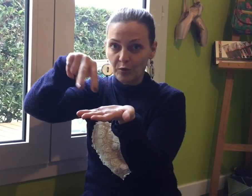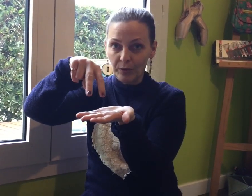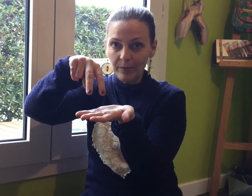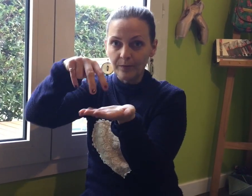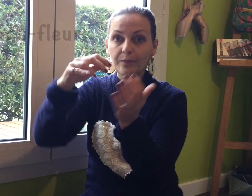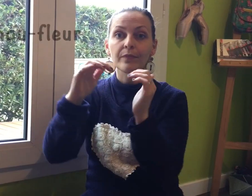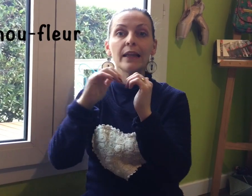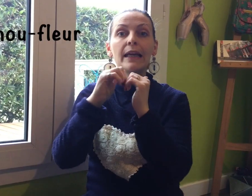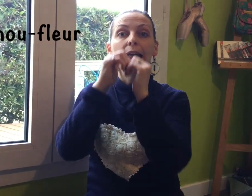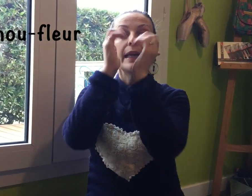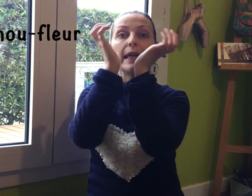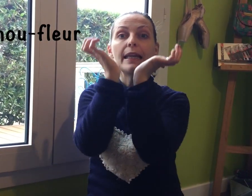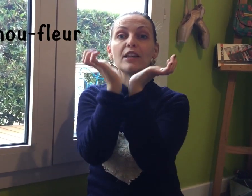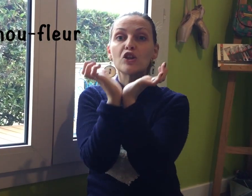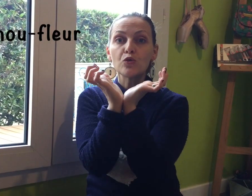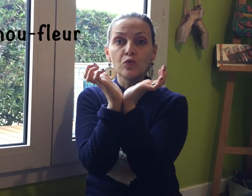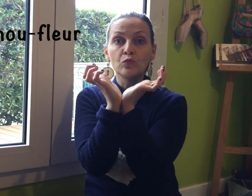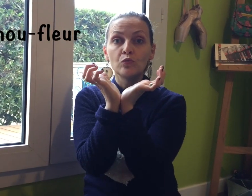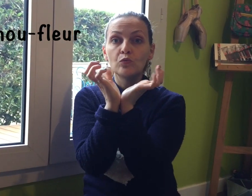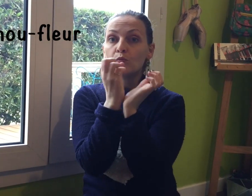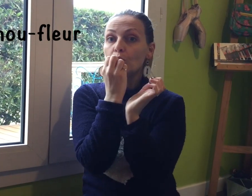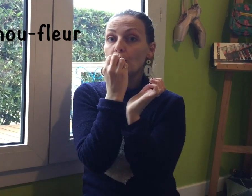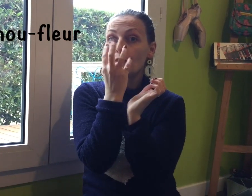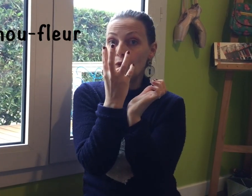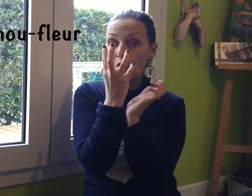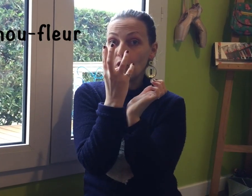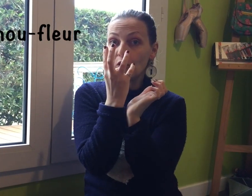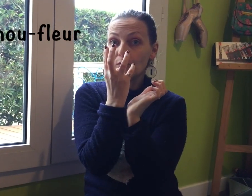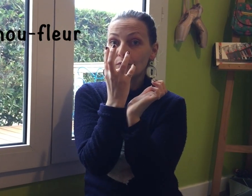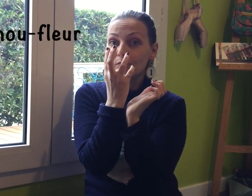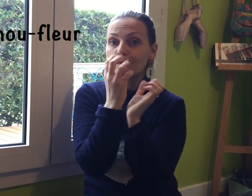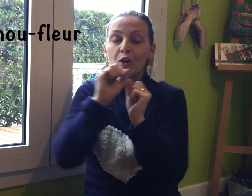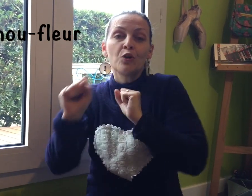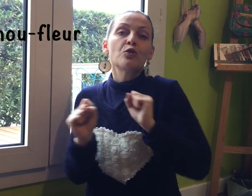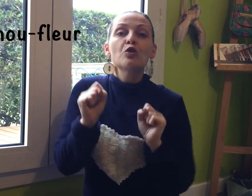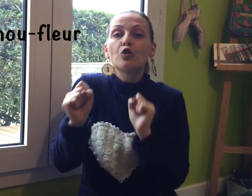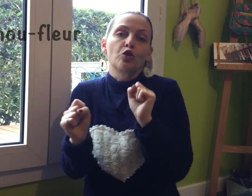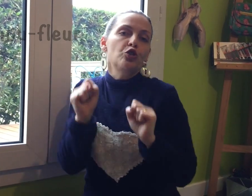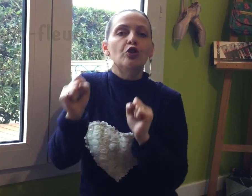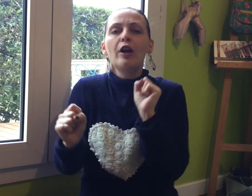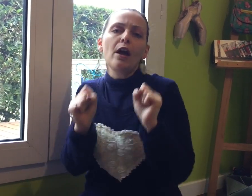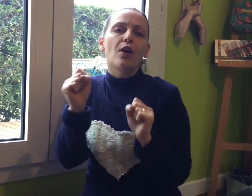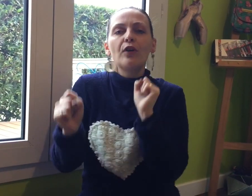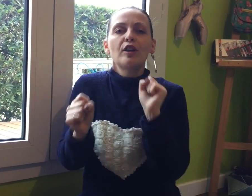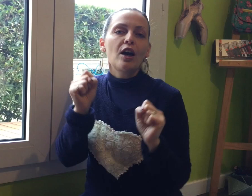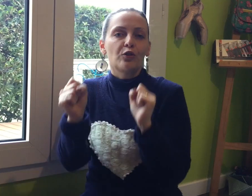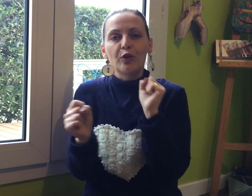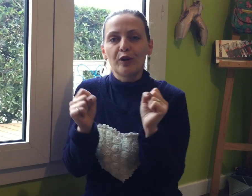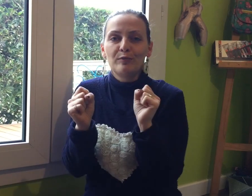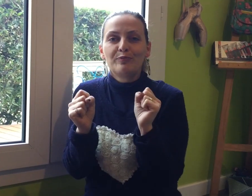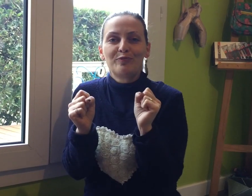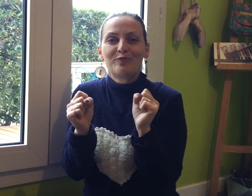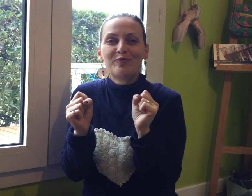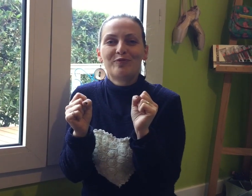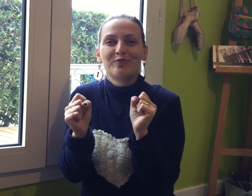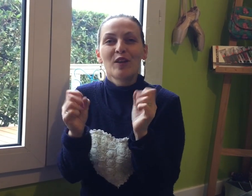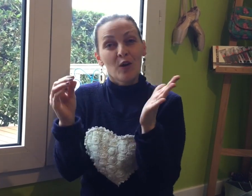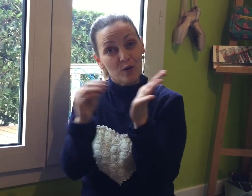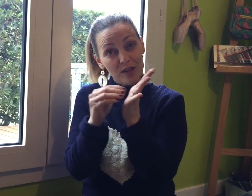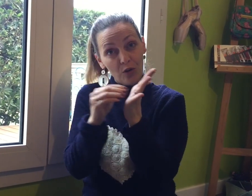bruit Et les choux Fleurs Se dans du nez avec ardeur On se la